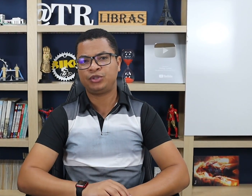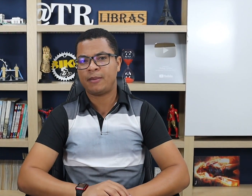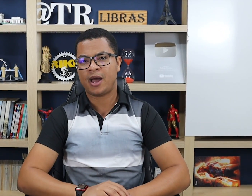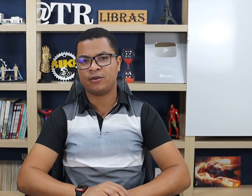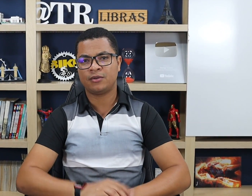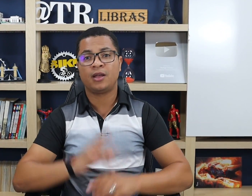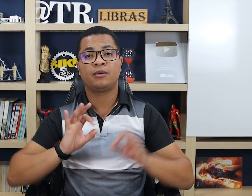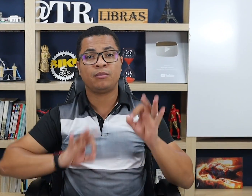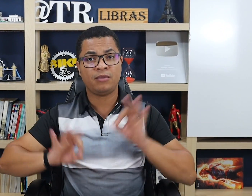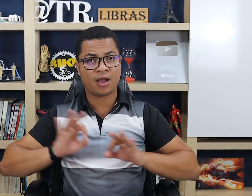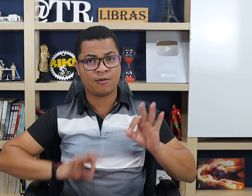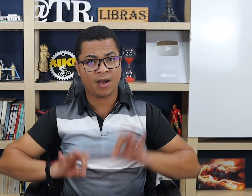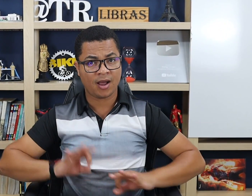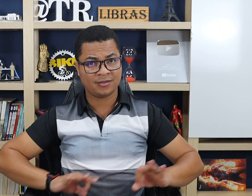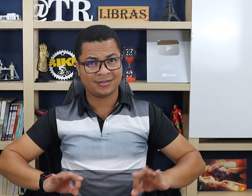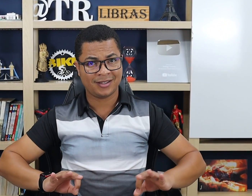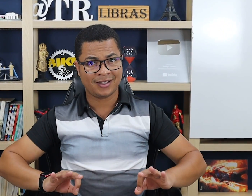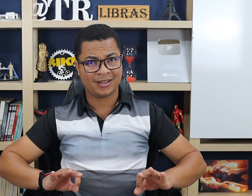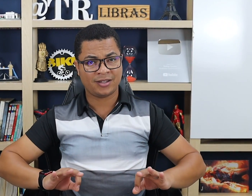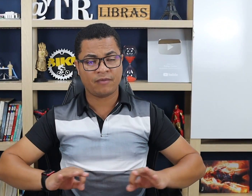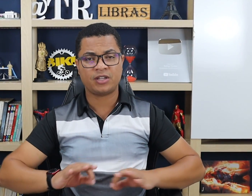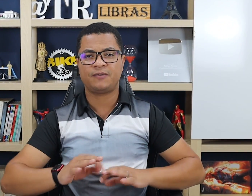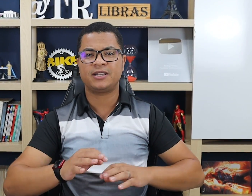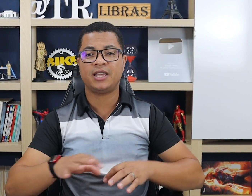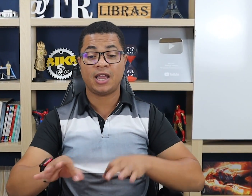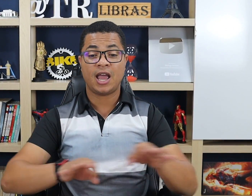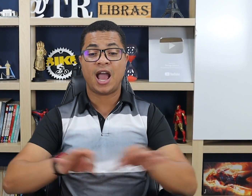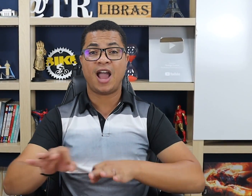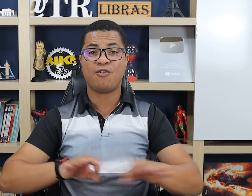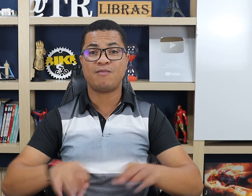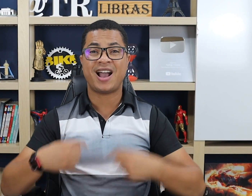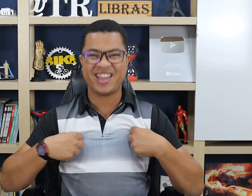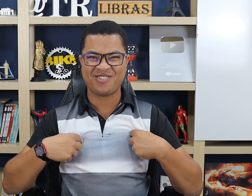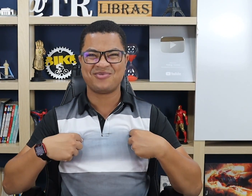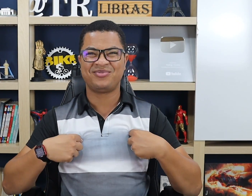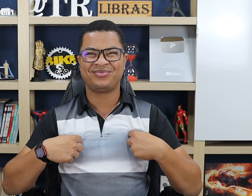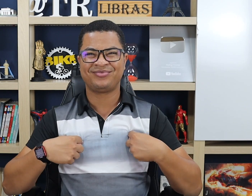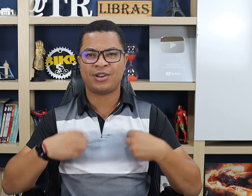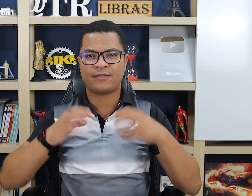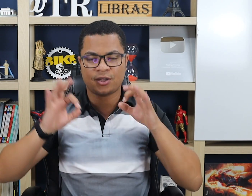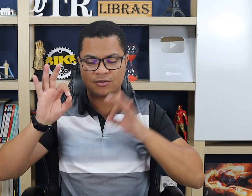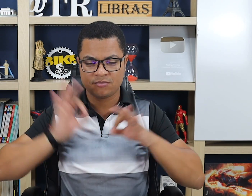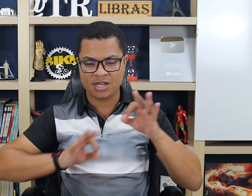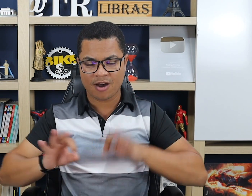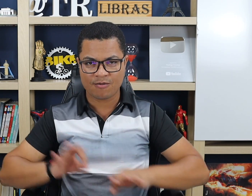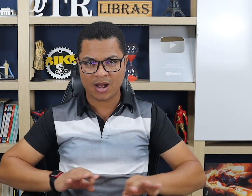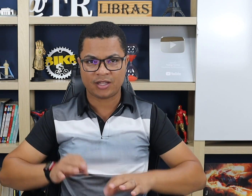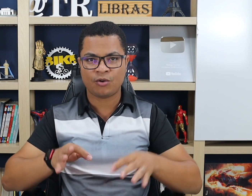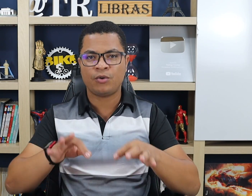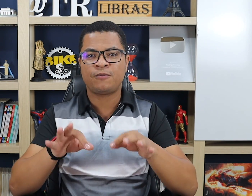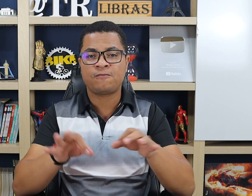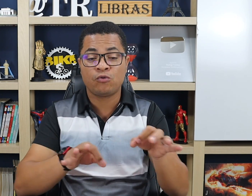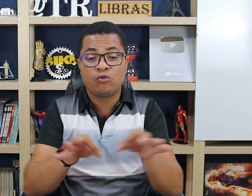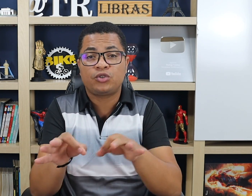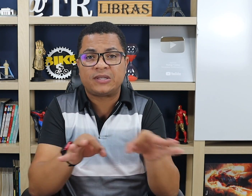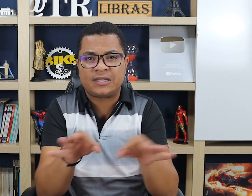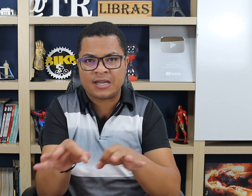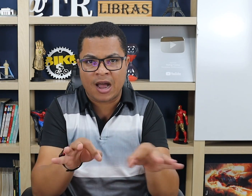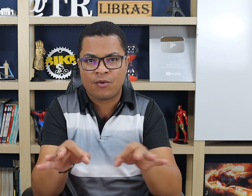para o trabalho. Me arrumar. Então, ao invés de eu fazer arrumar eu, eu faço me arrumar. Então, eu uso esse sinal